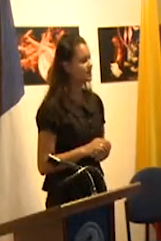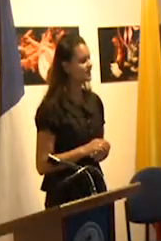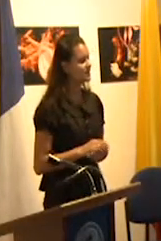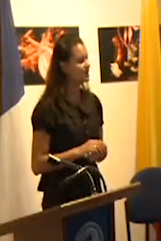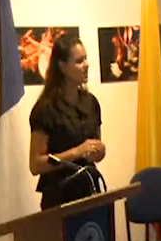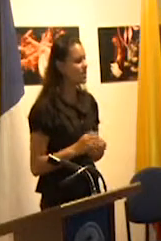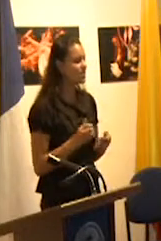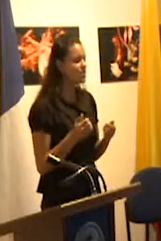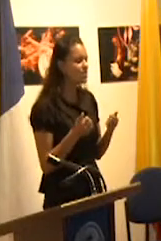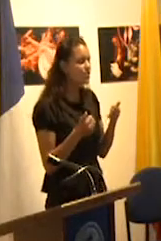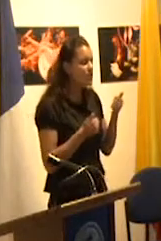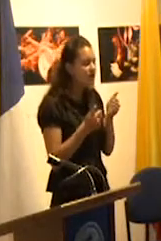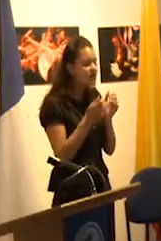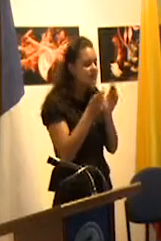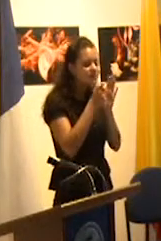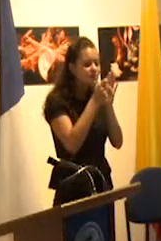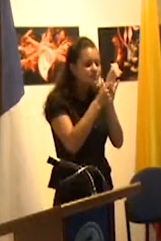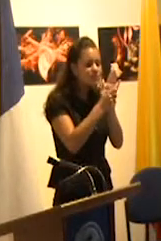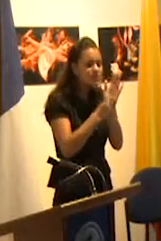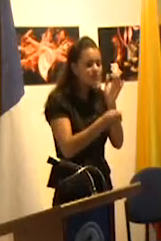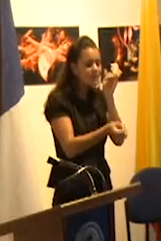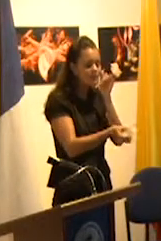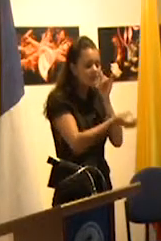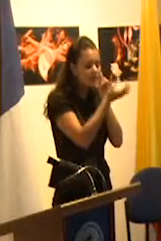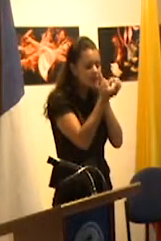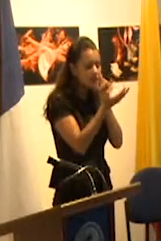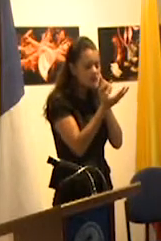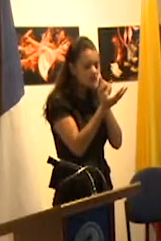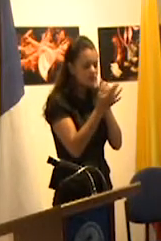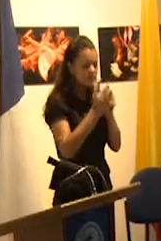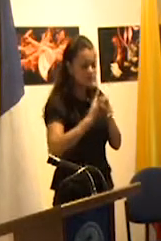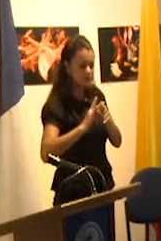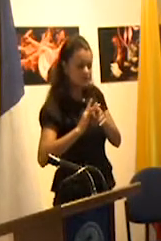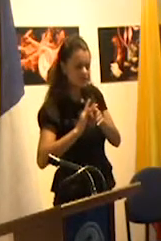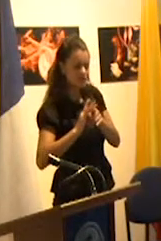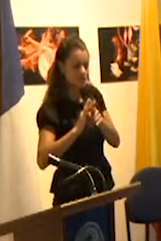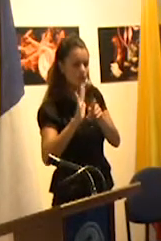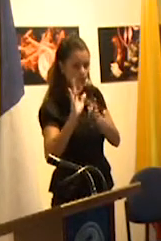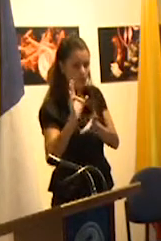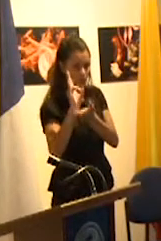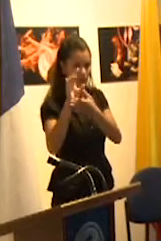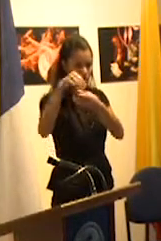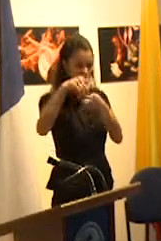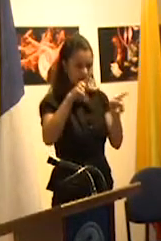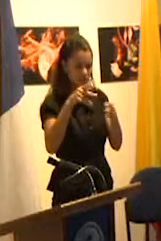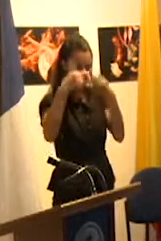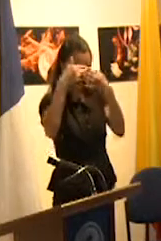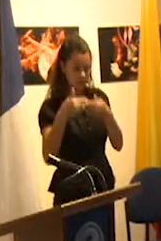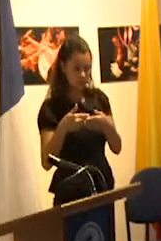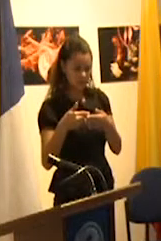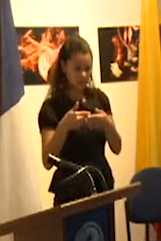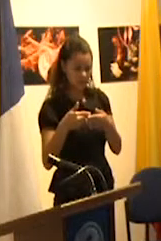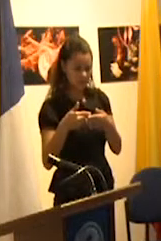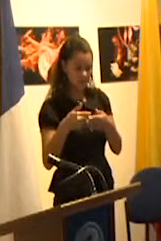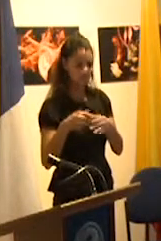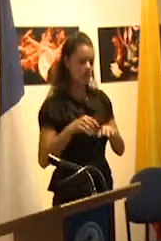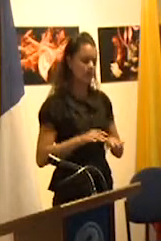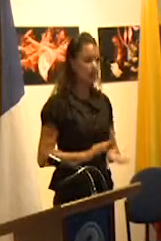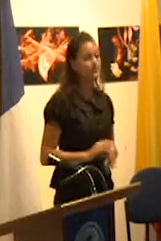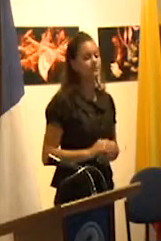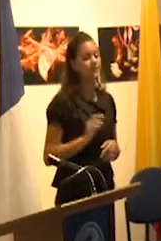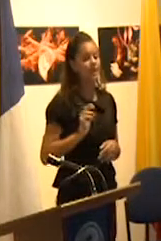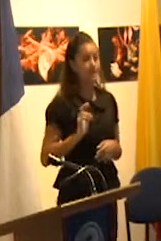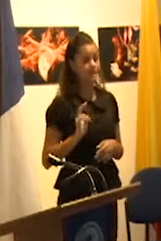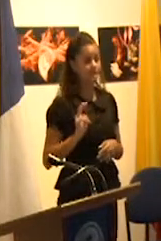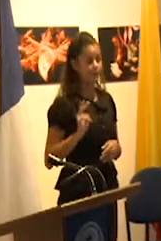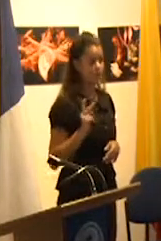que aspectos pedagógicos han incorporado los modelos con personas con discapacidad la evolución es